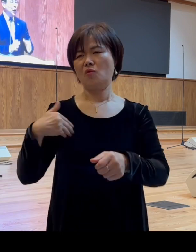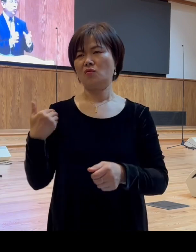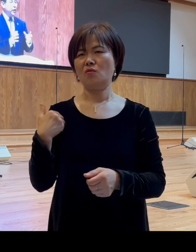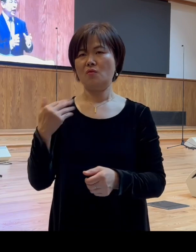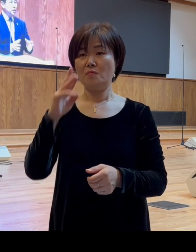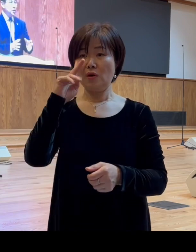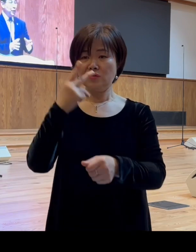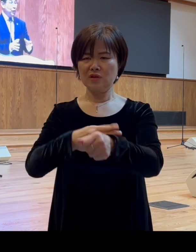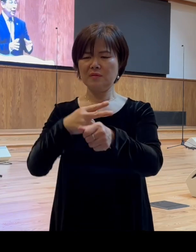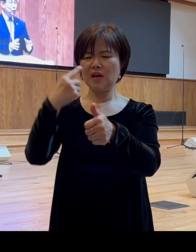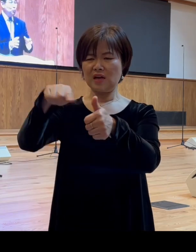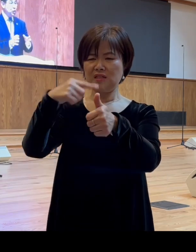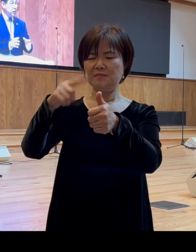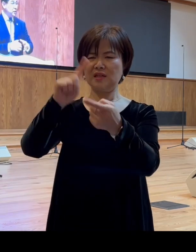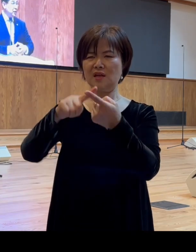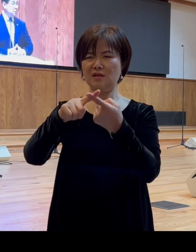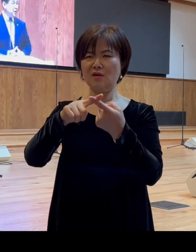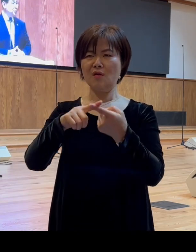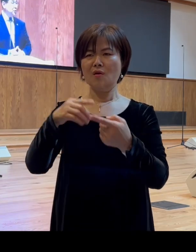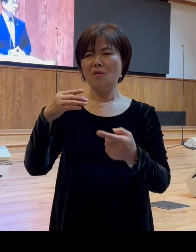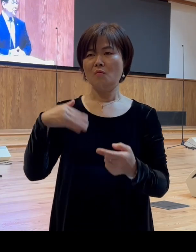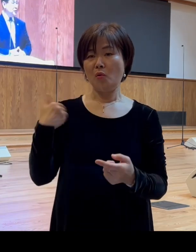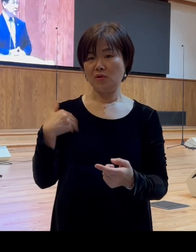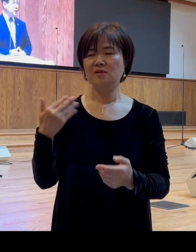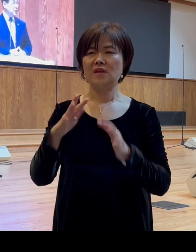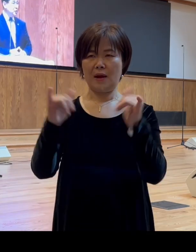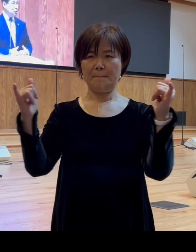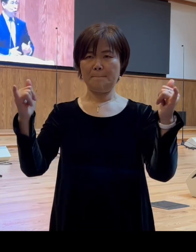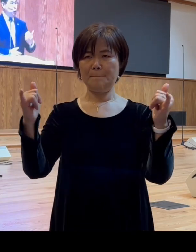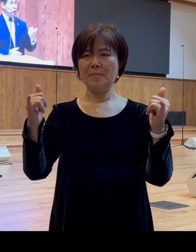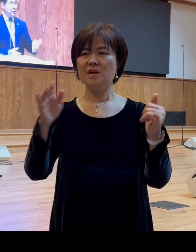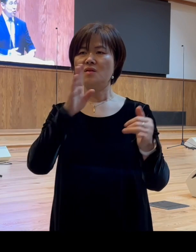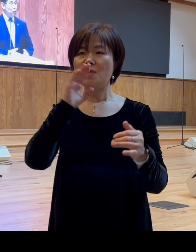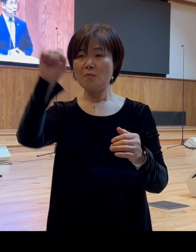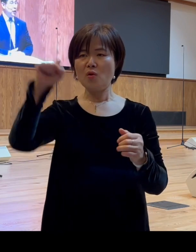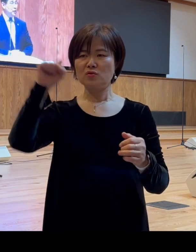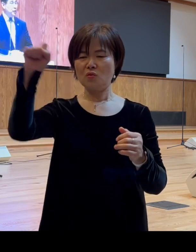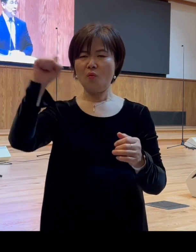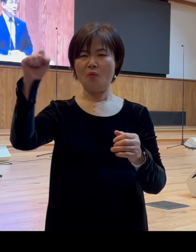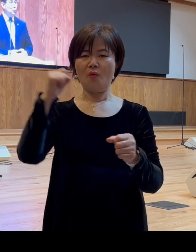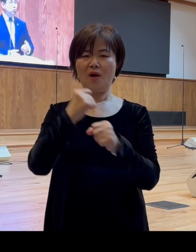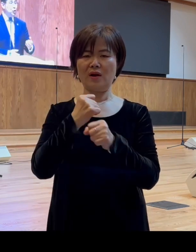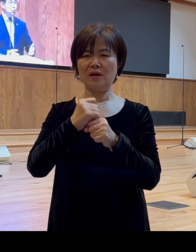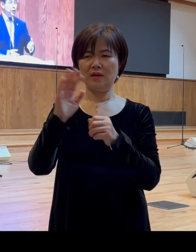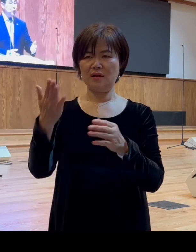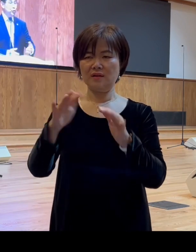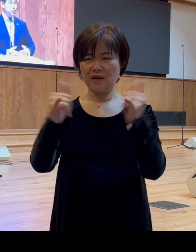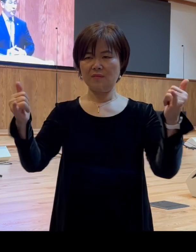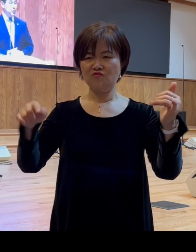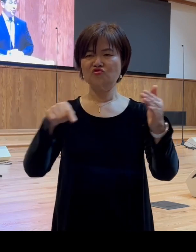가르침에 관하여 무지한 사람이라면요 그저 폭동이나 선동하는 무리 중에 일부였을 것입니다 그런데